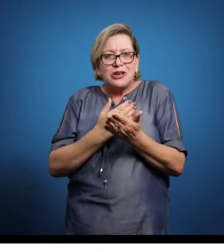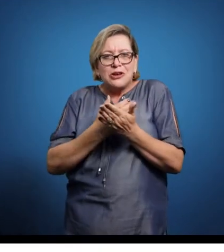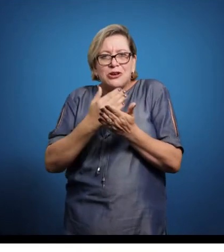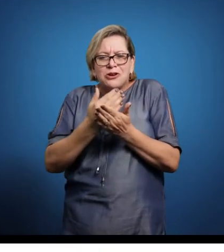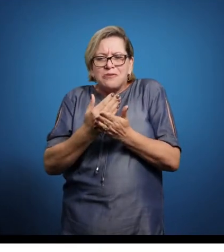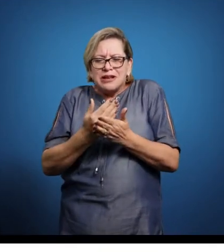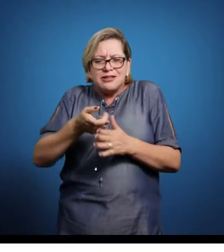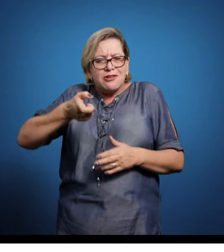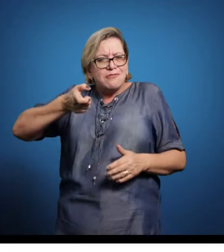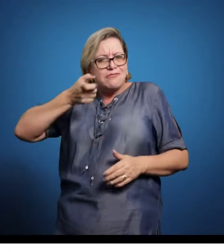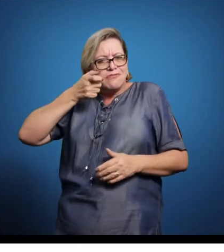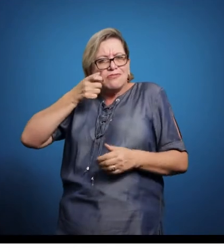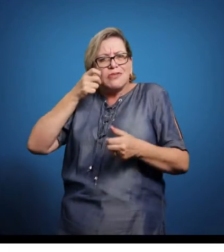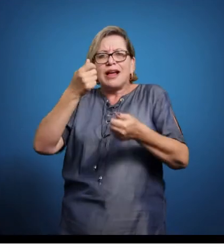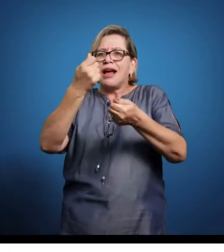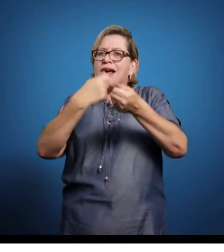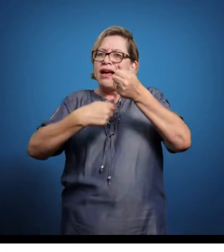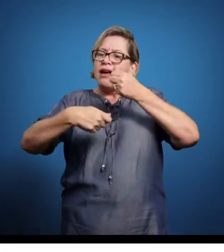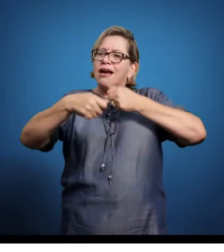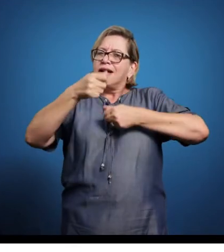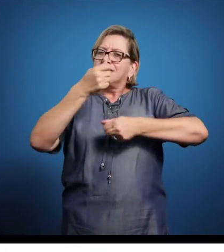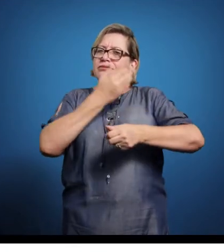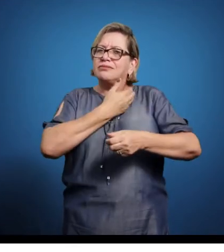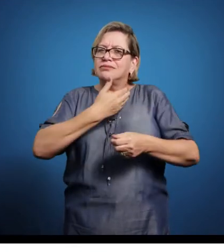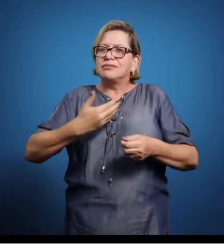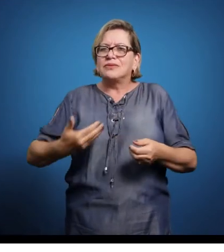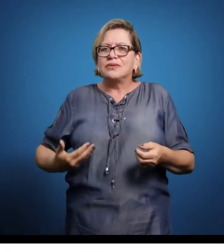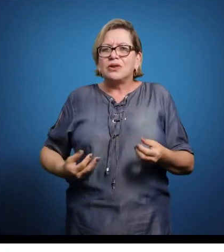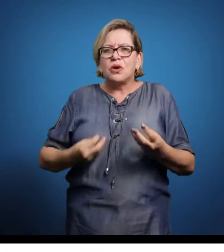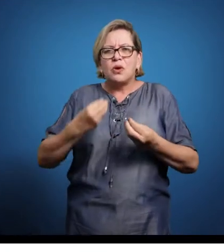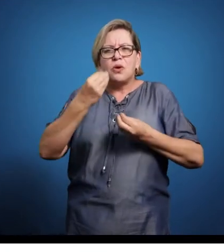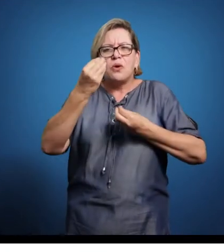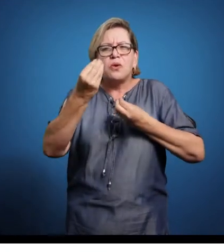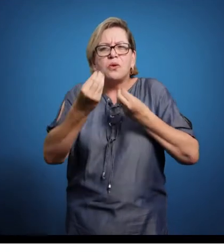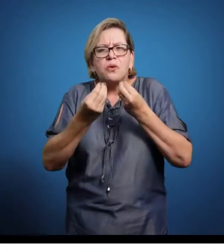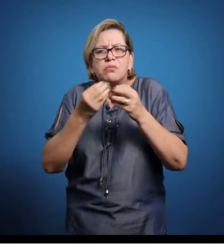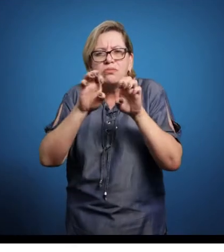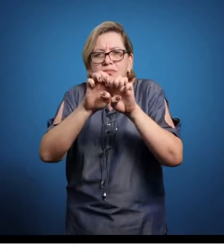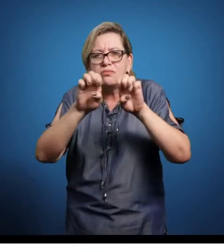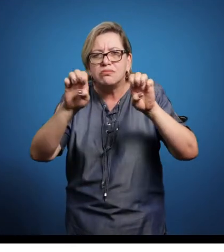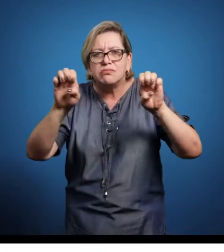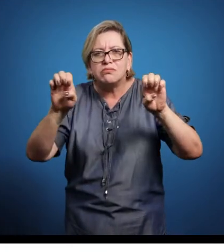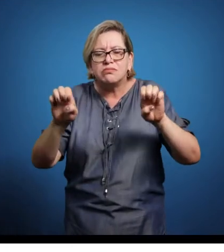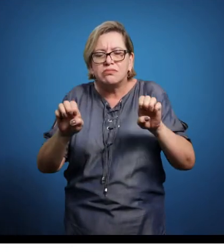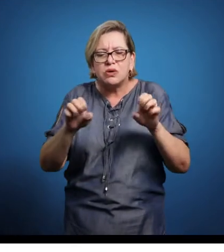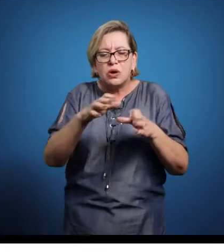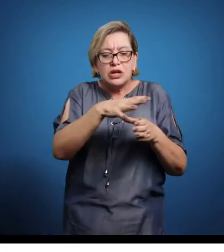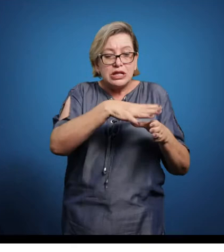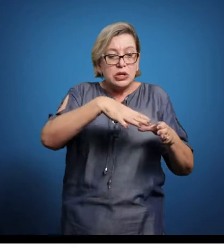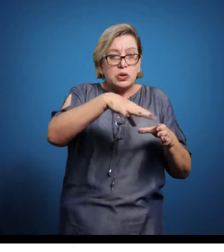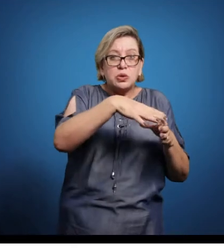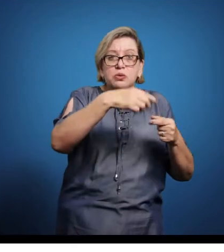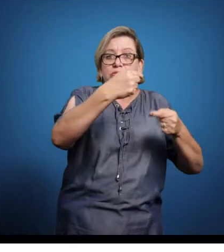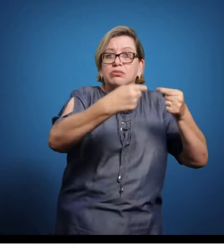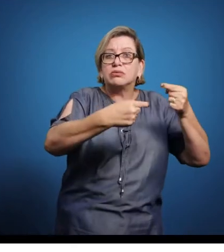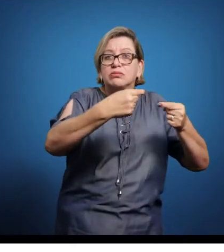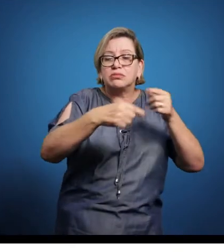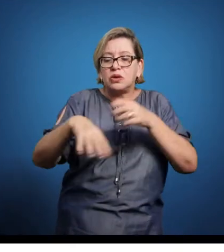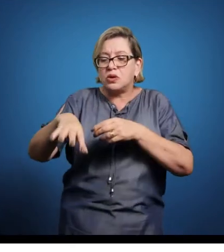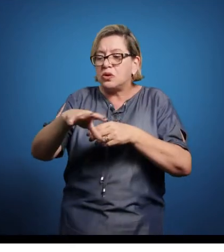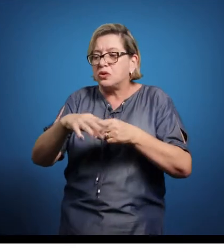administração pública, a máquina administrativa, a estrutura partidária, a política como